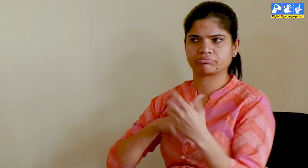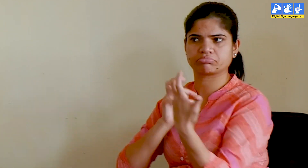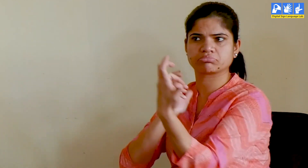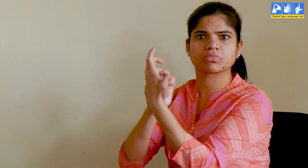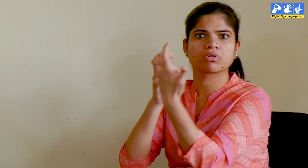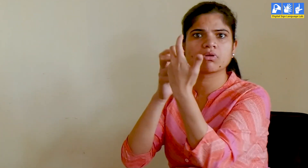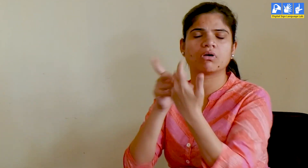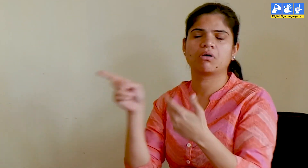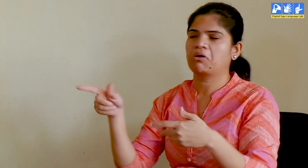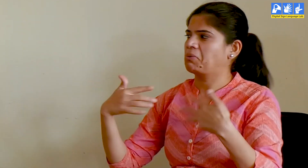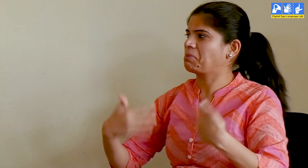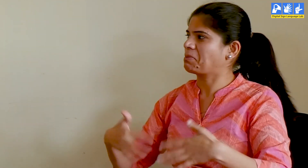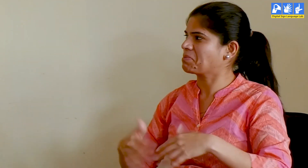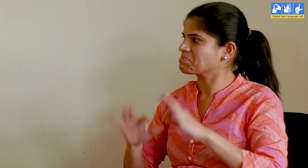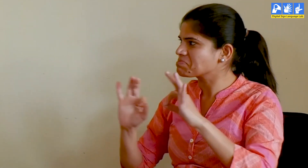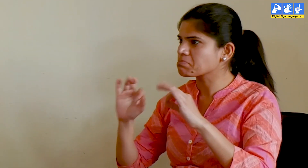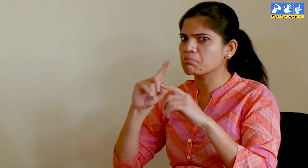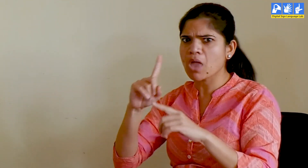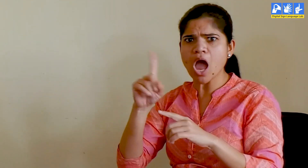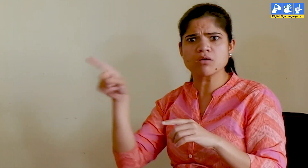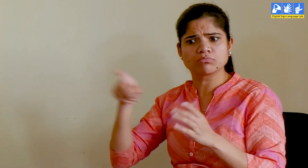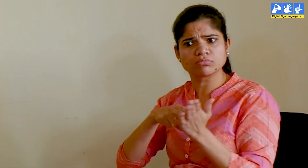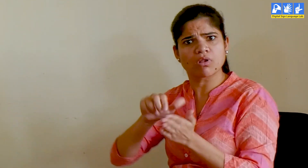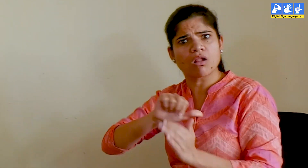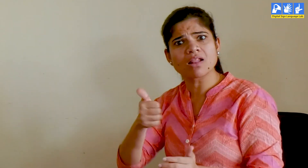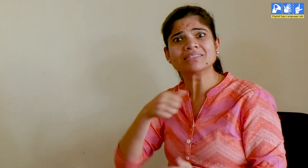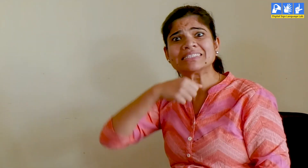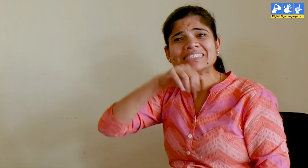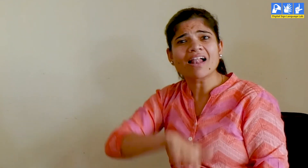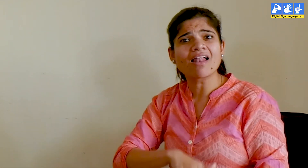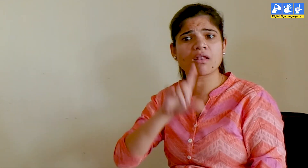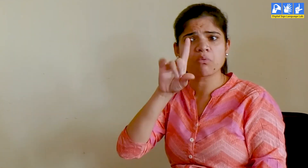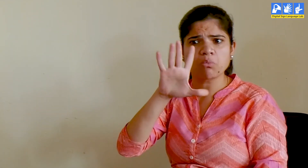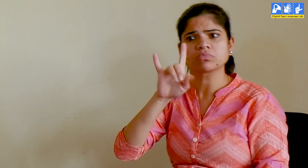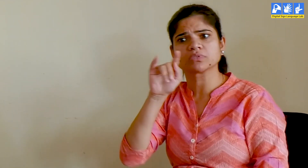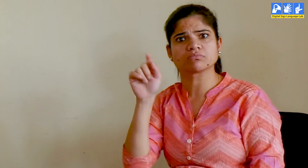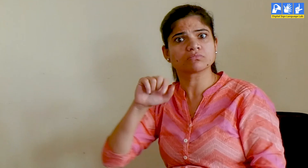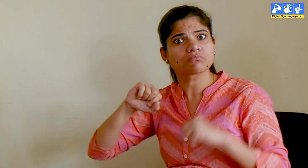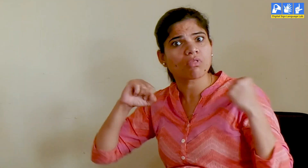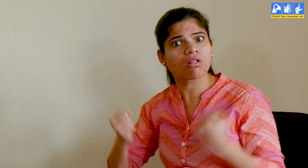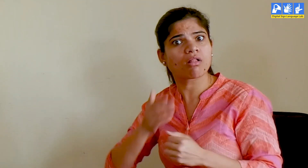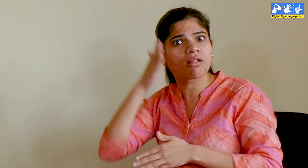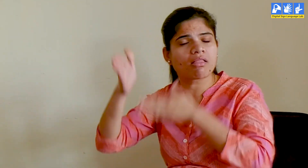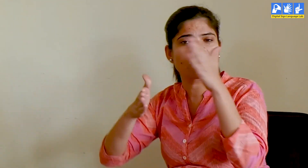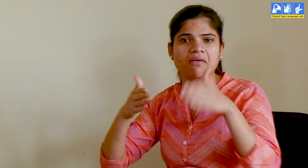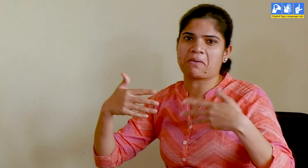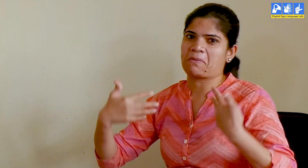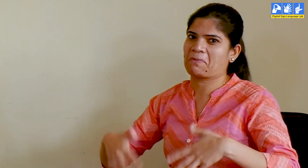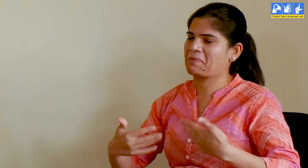यह सब इन्होंने बहुत कम उमर में करना शुरू कर दिया था यह बहुत अच्छा है